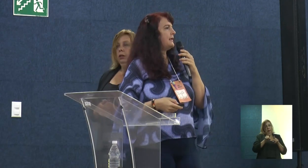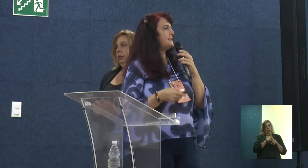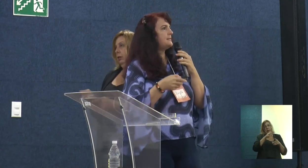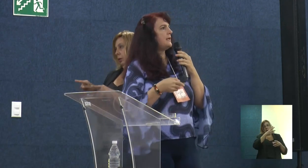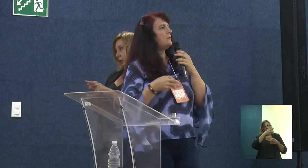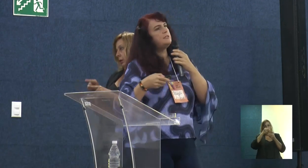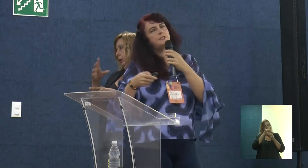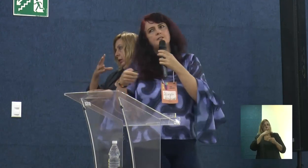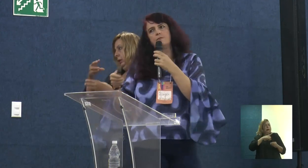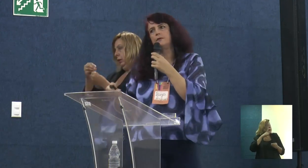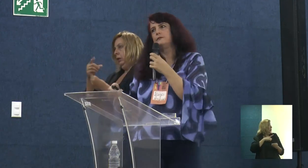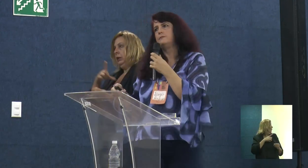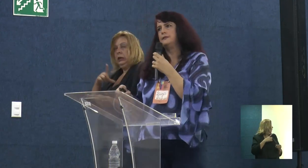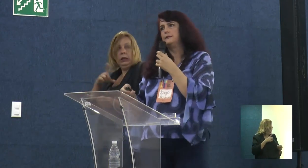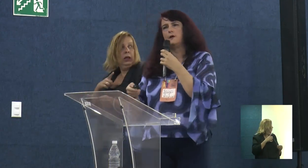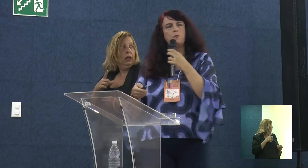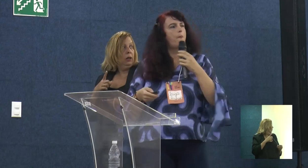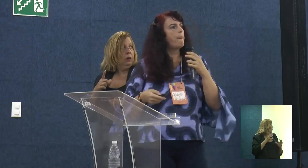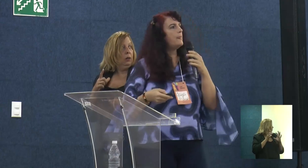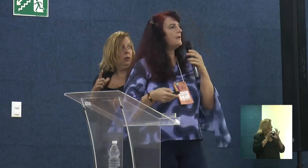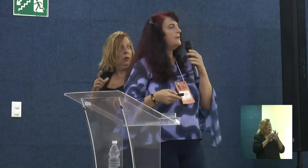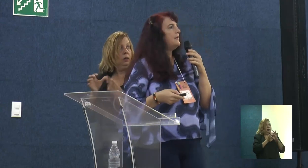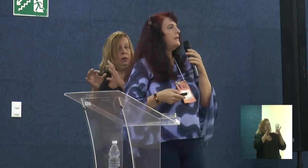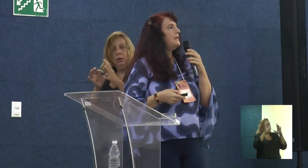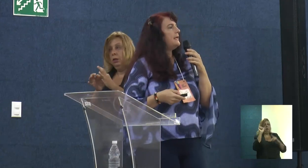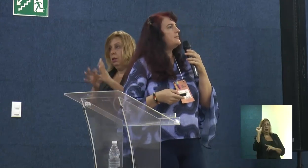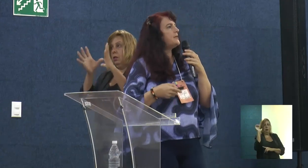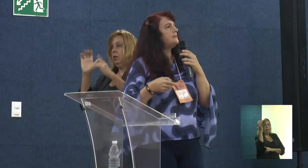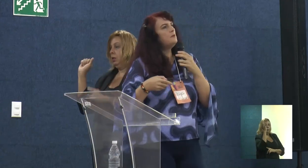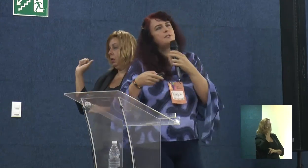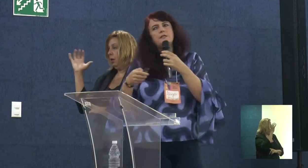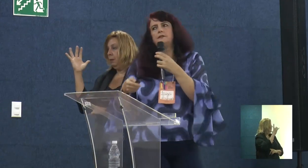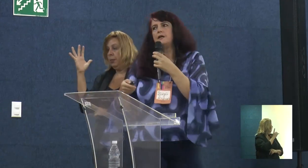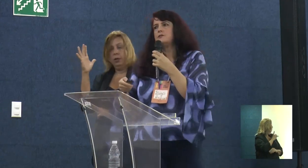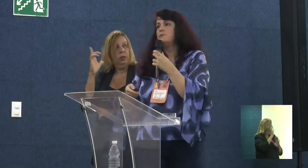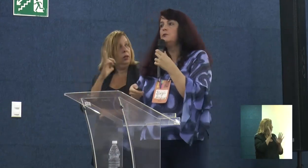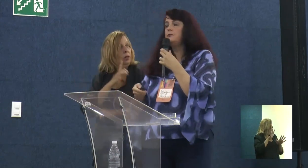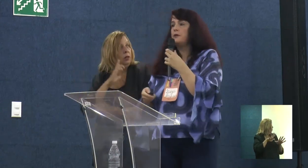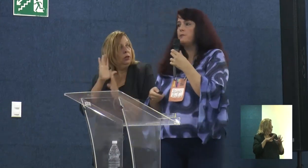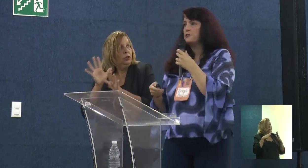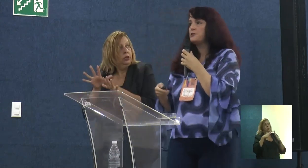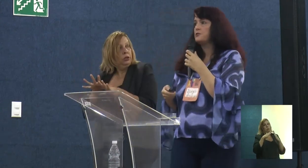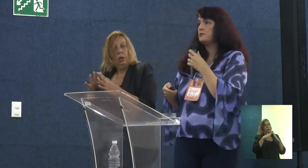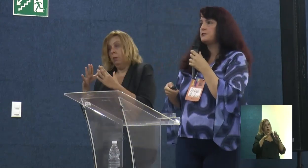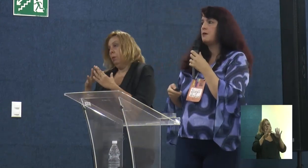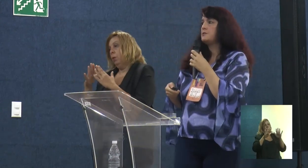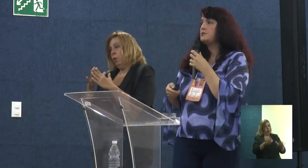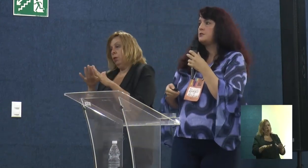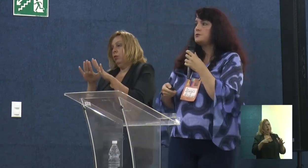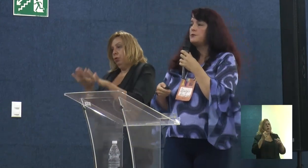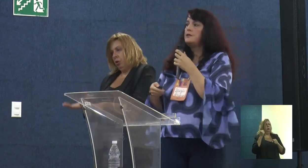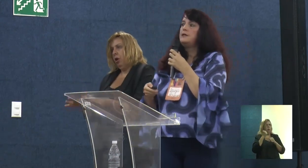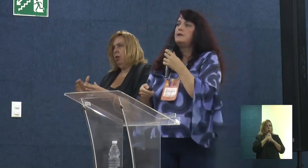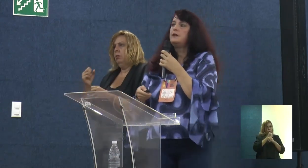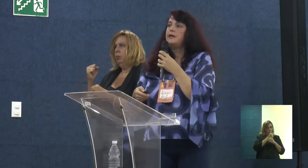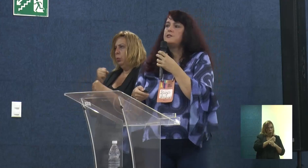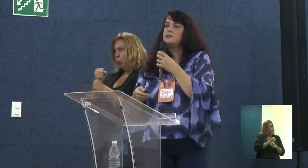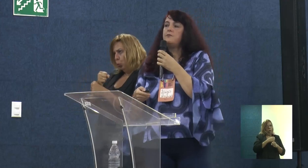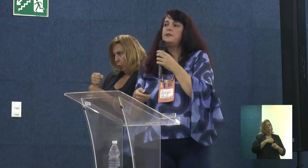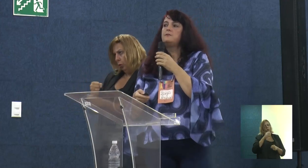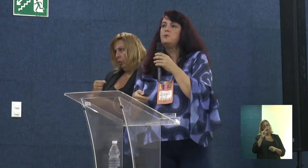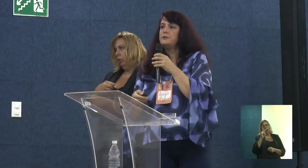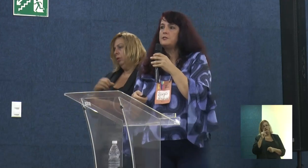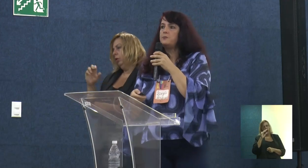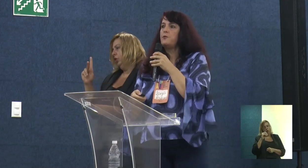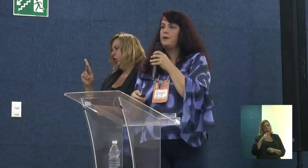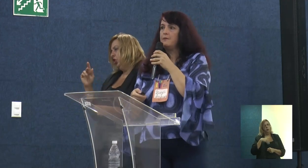que eles tenham licenciamento ambiental. Eles já estão assentados há muito tempo, acho que o Chico sabe disso. A